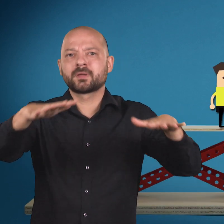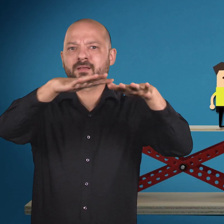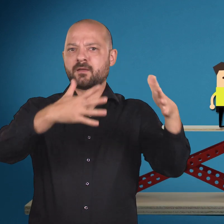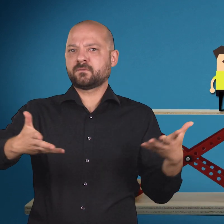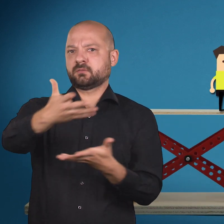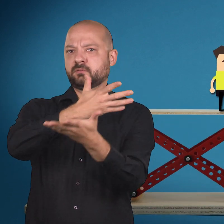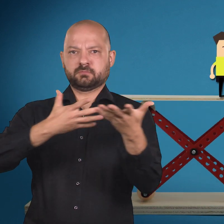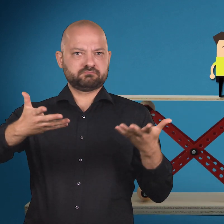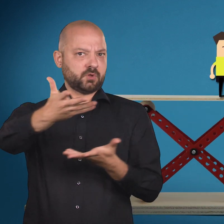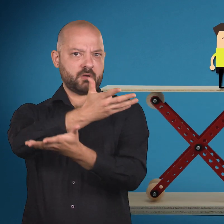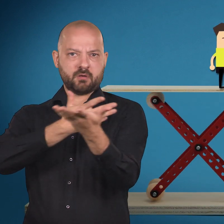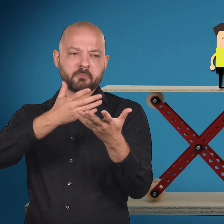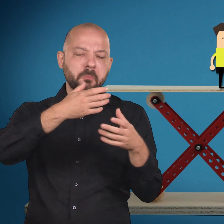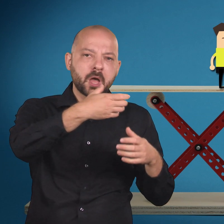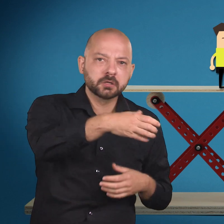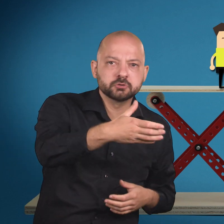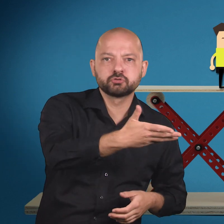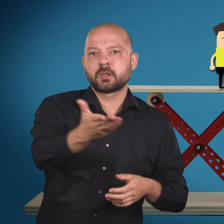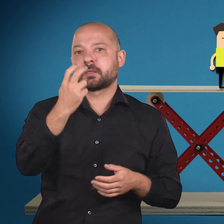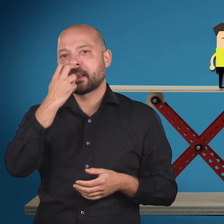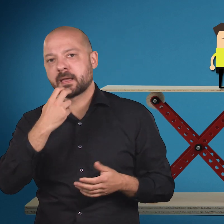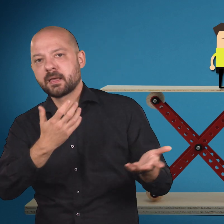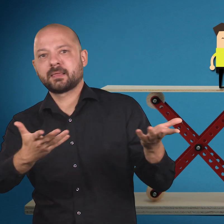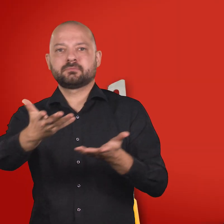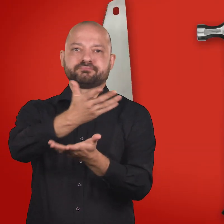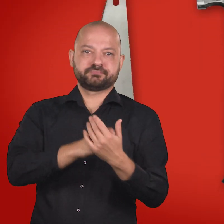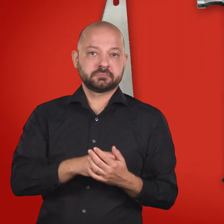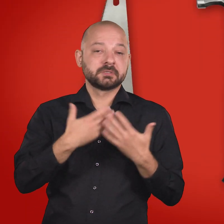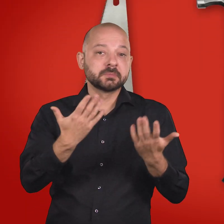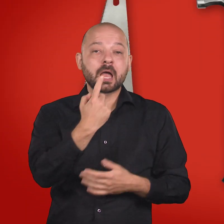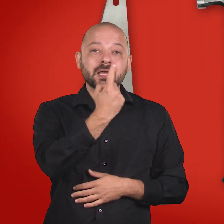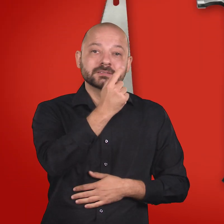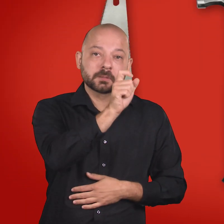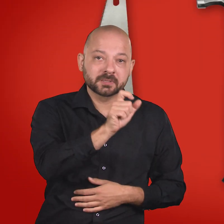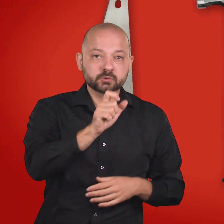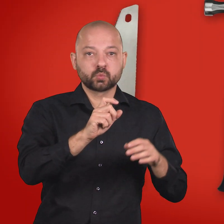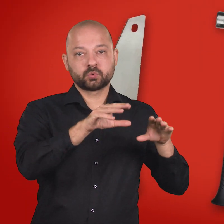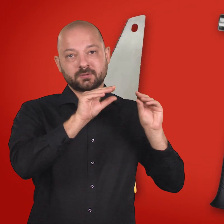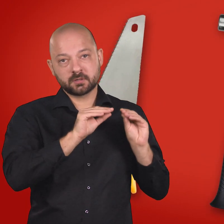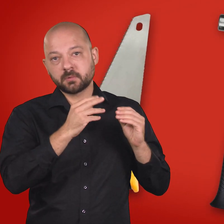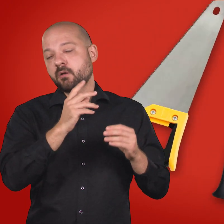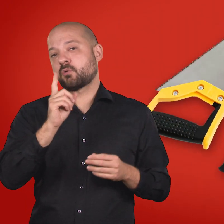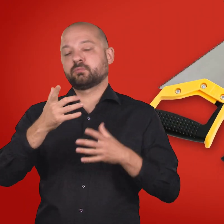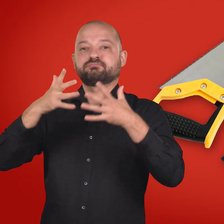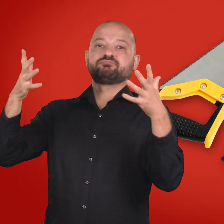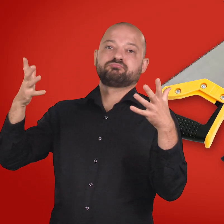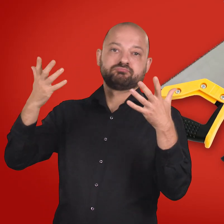Lehrlinge. Vom Ein-Personen-Unternehmen bis zum großen Arbeitgeber. Das Prinzip lautet, einer für alle, alle für allen.